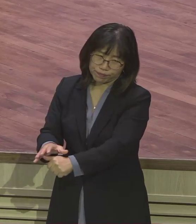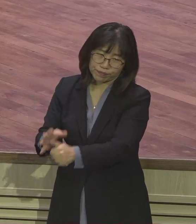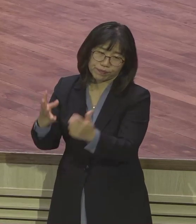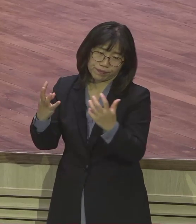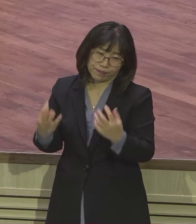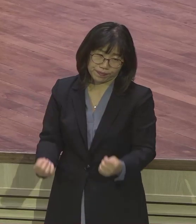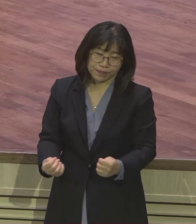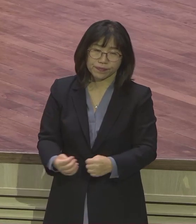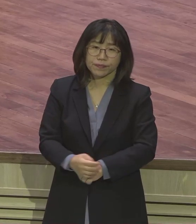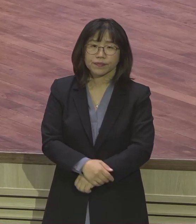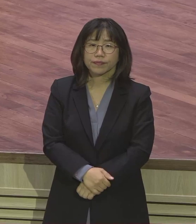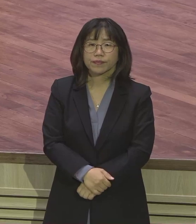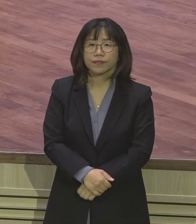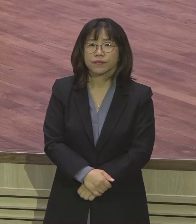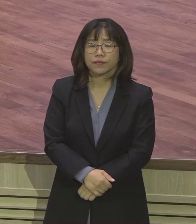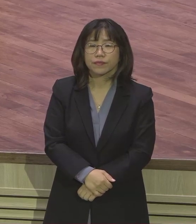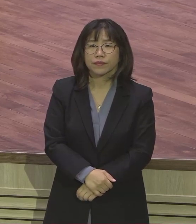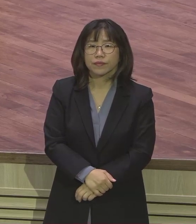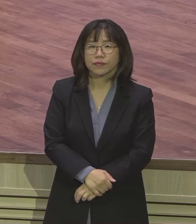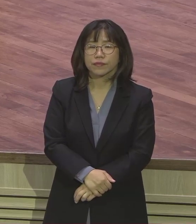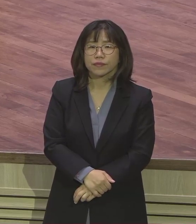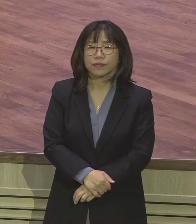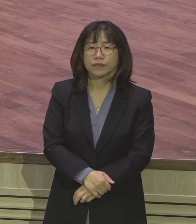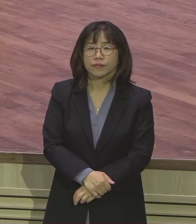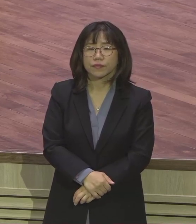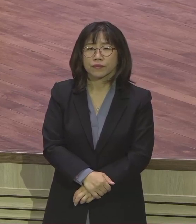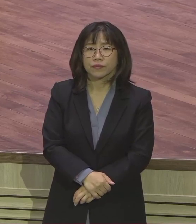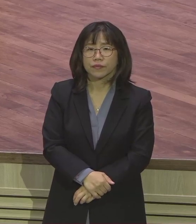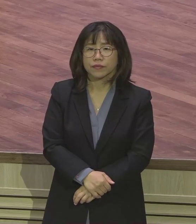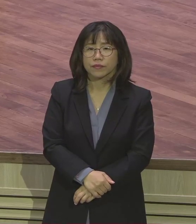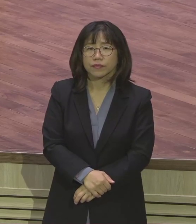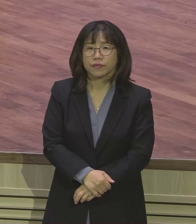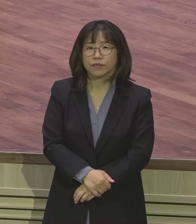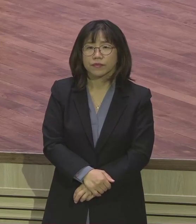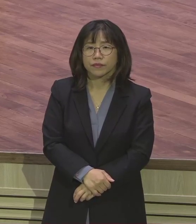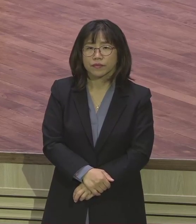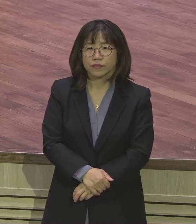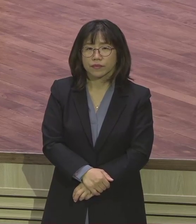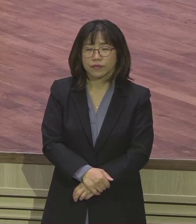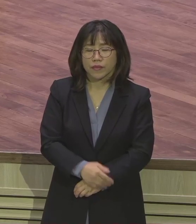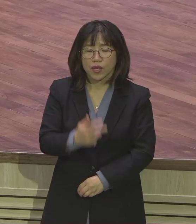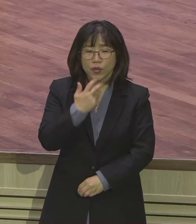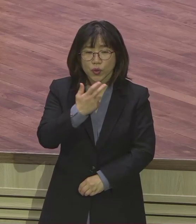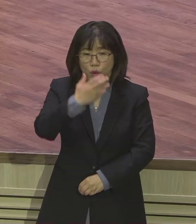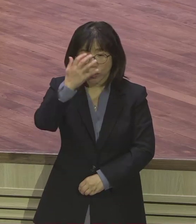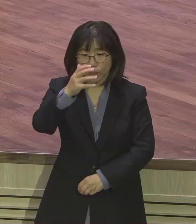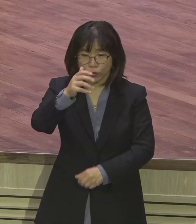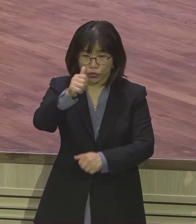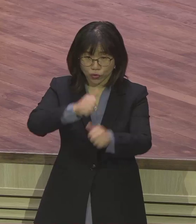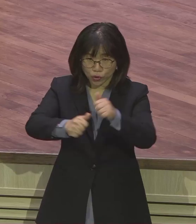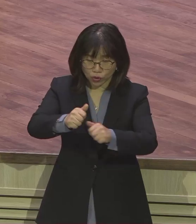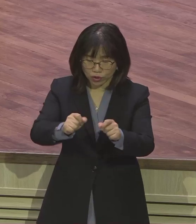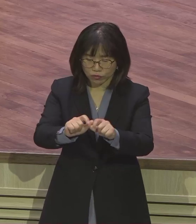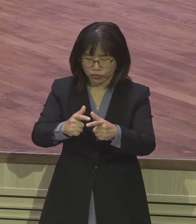고생 땅에만 그렇게 살았는데 수백 명, 수천 명, 수만 명 이리 막 가니까